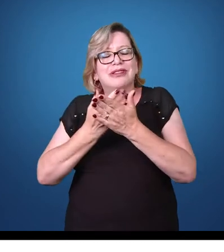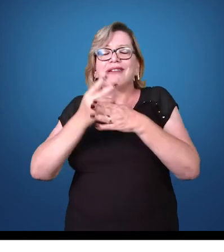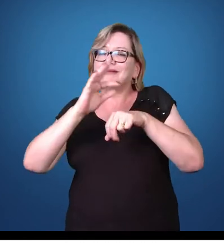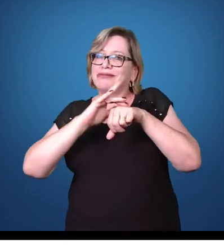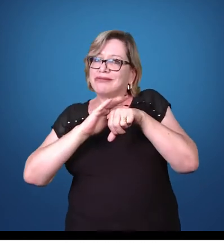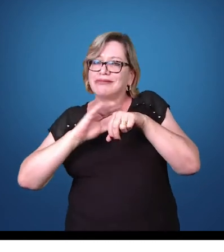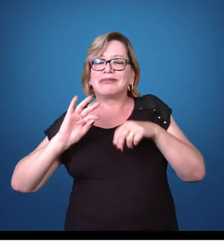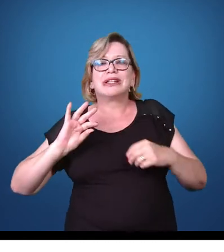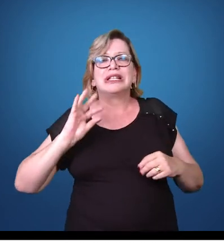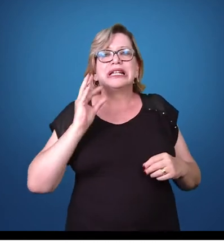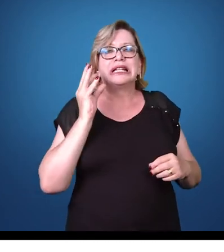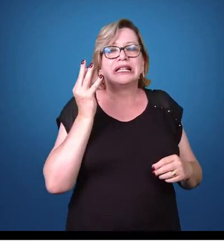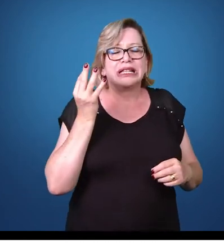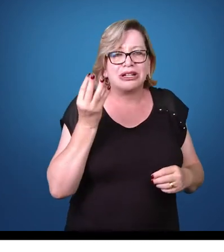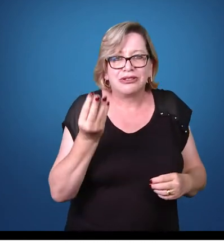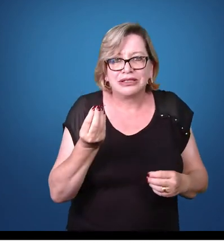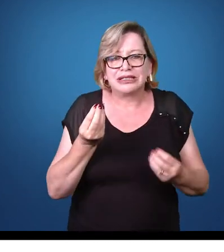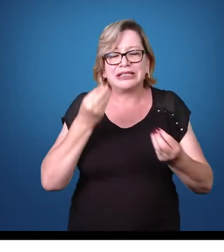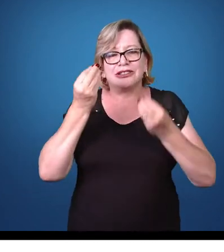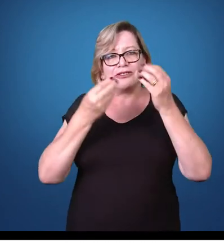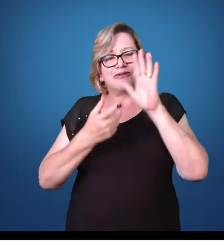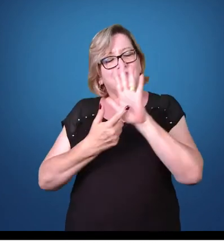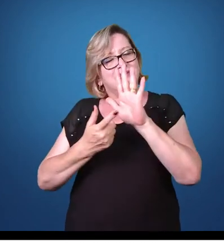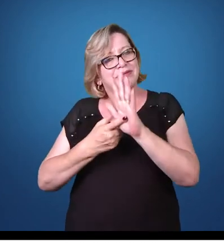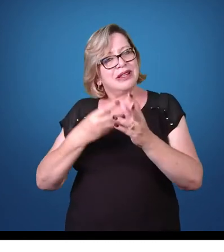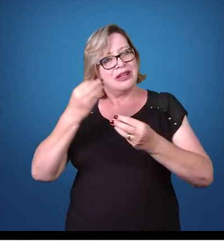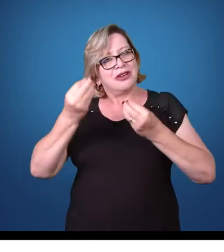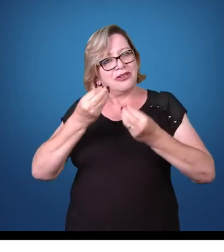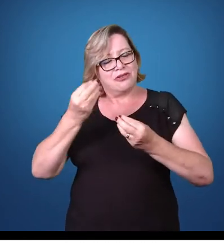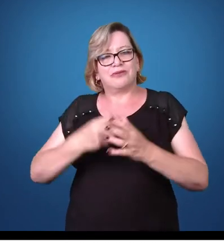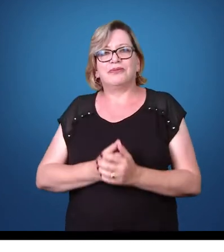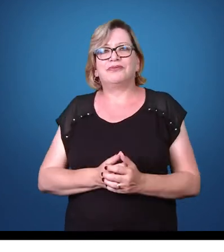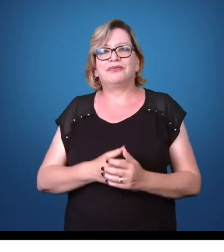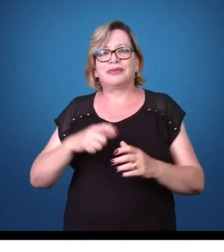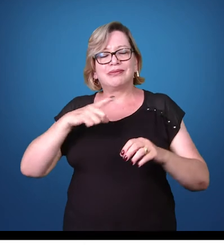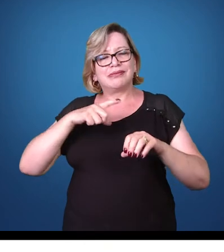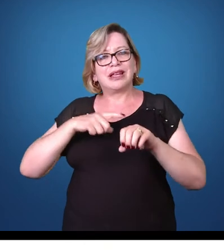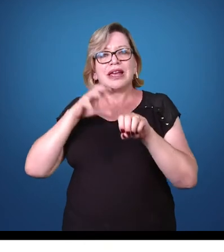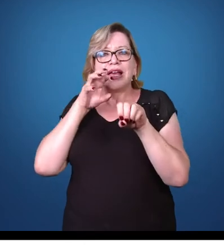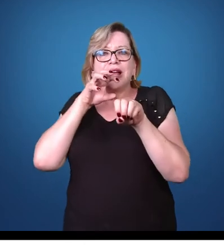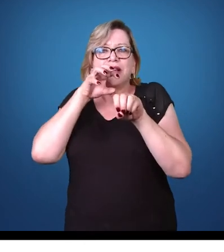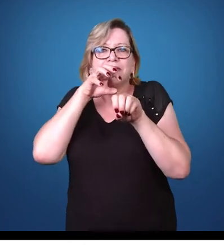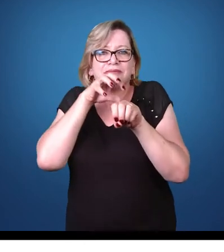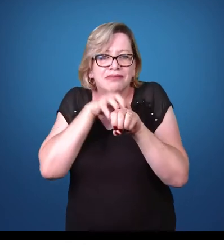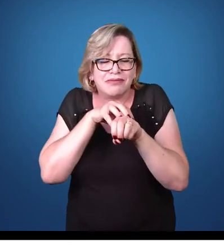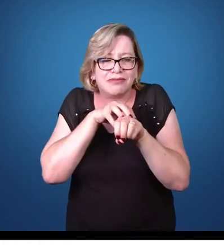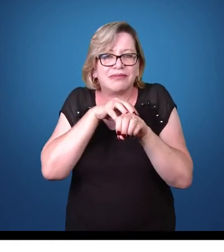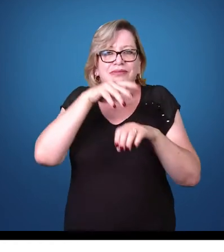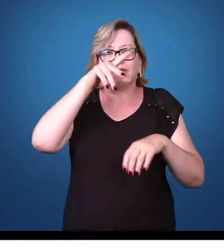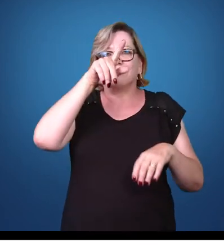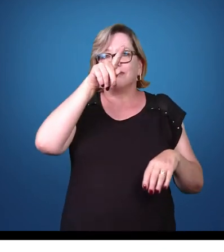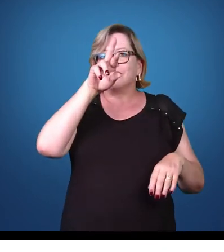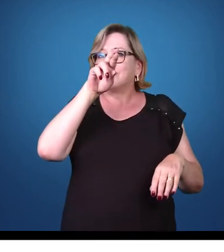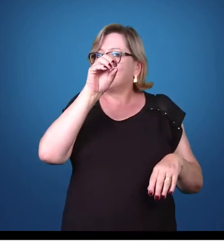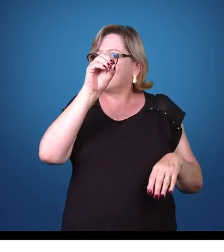em função da sua morfologia e do seu ciclo de vida. Existem parasitas, ou seja, protozoários parasitas que estão relacionados a